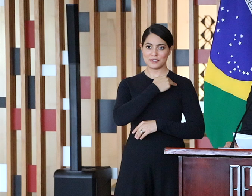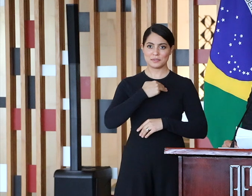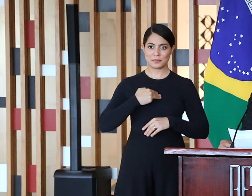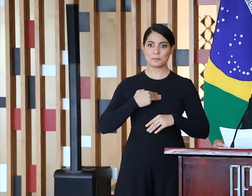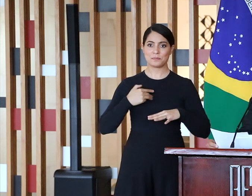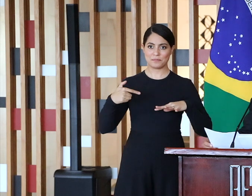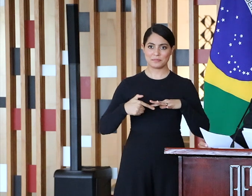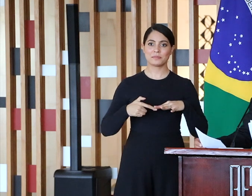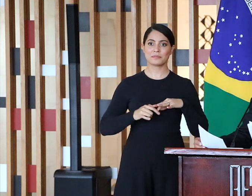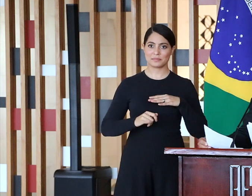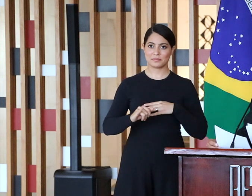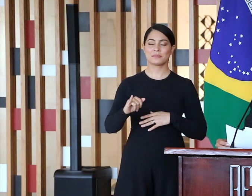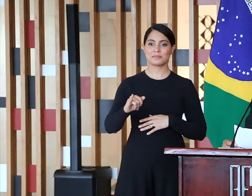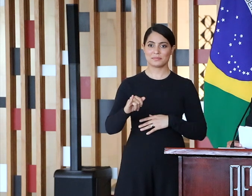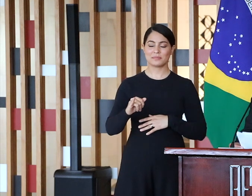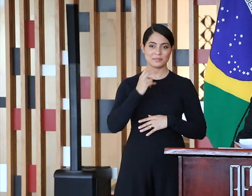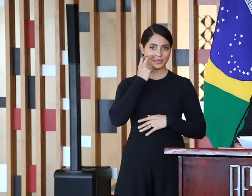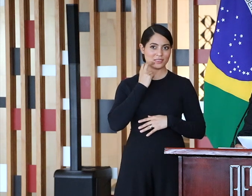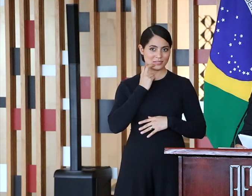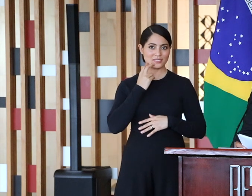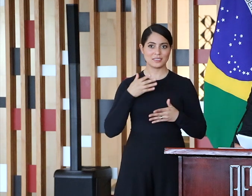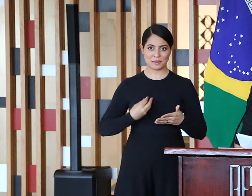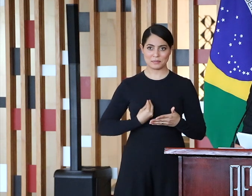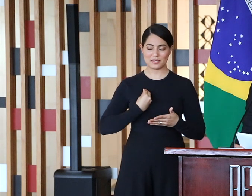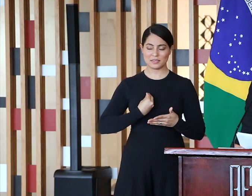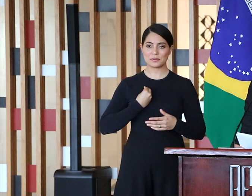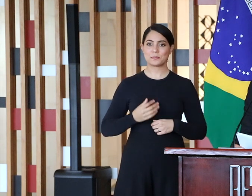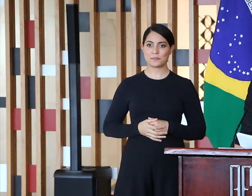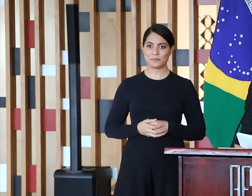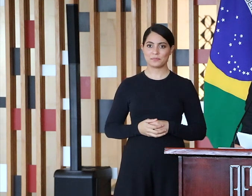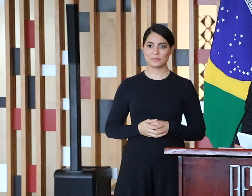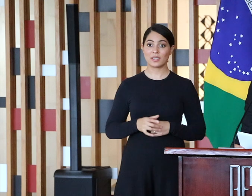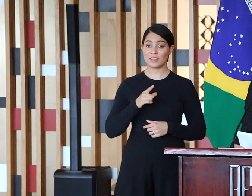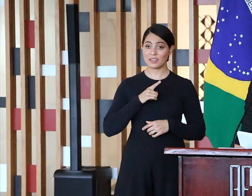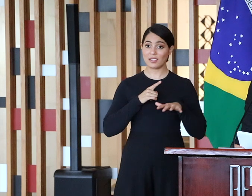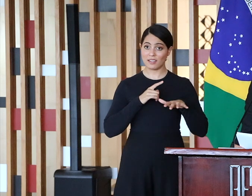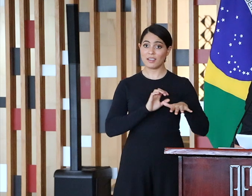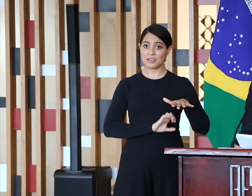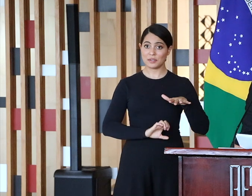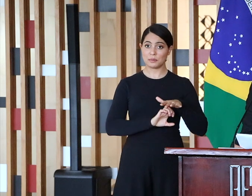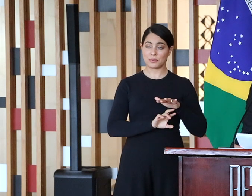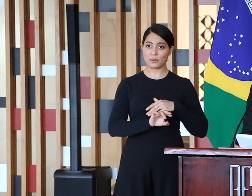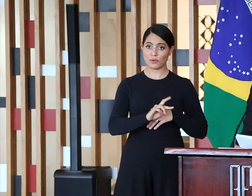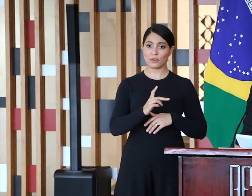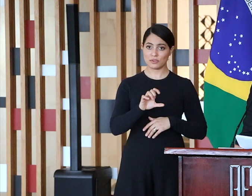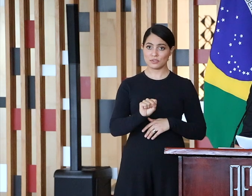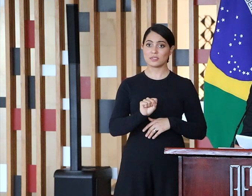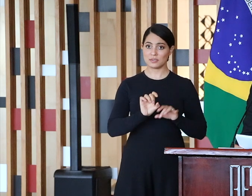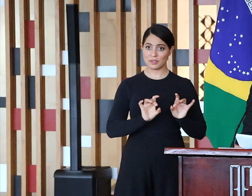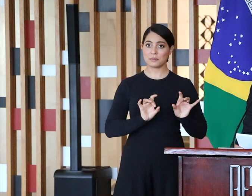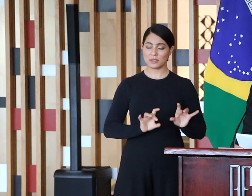visitou empresas do setor de rochas ornamentais, tendo sido o primeiro